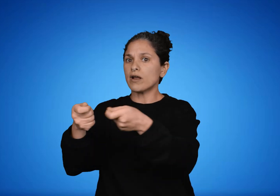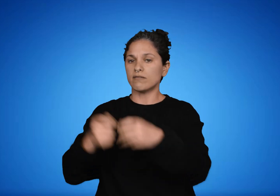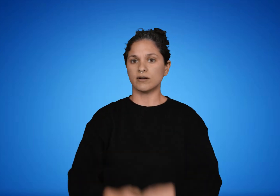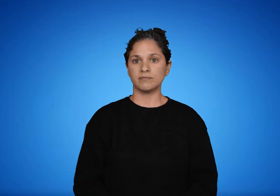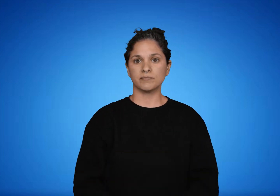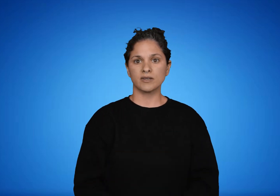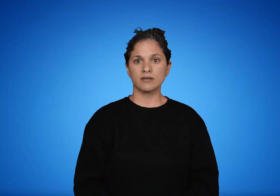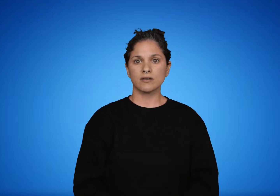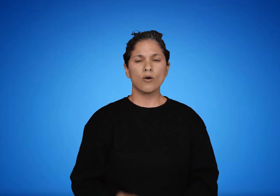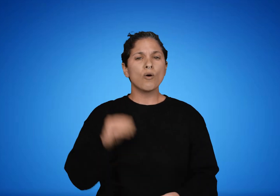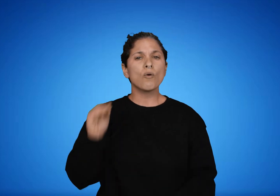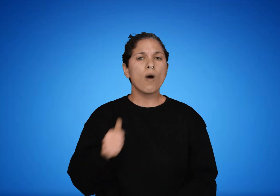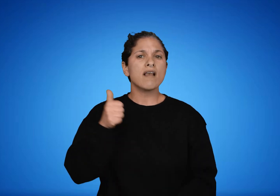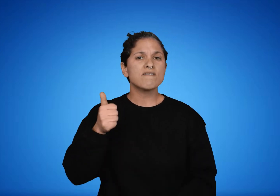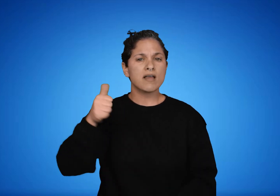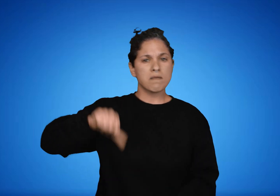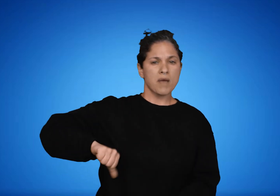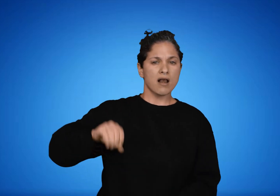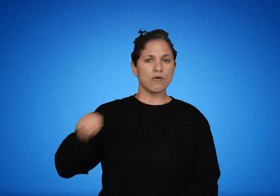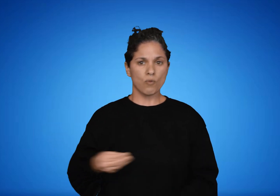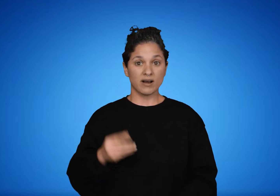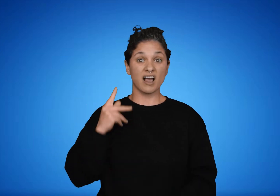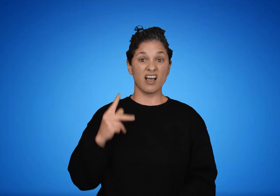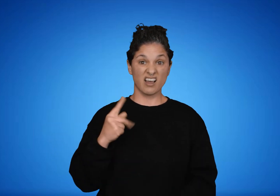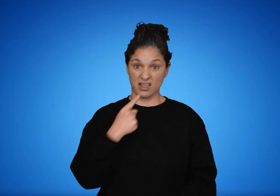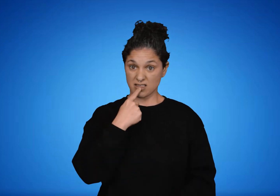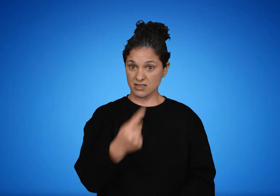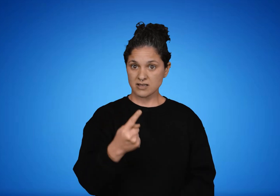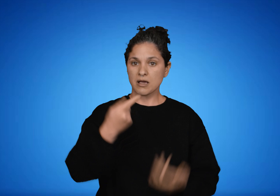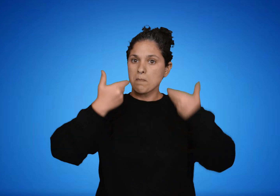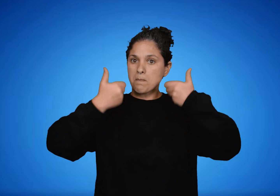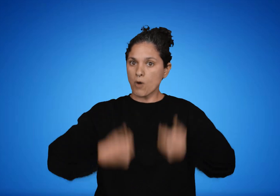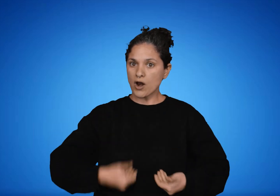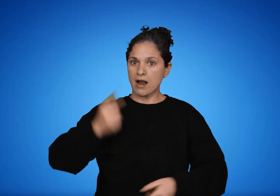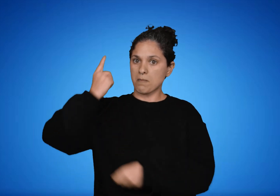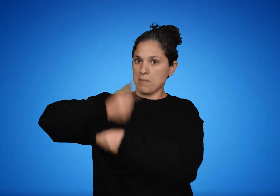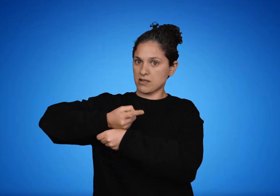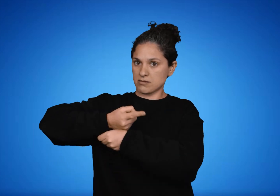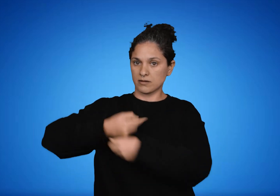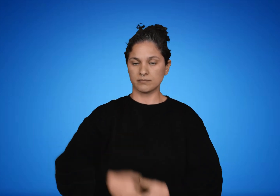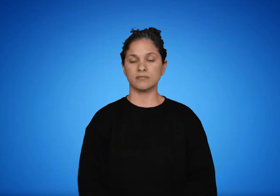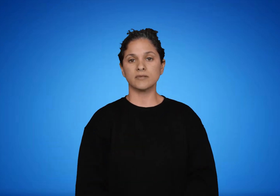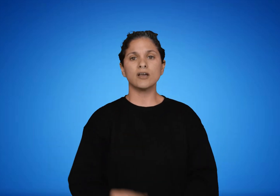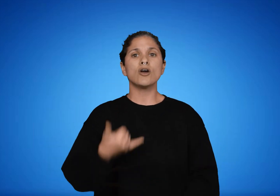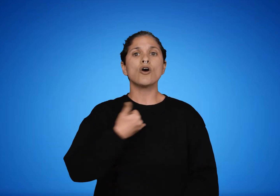¿Quién determina en este caso lo que está bien y lo que está mal? Kant contestaría, la ley moral.